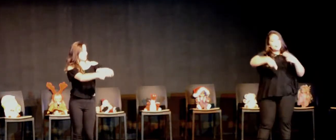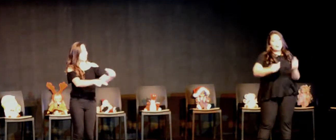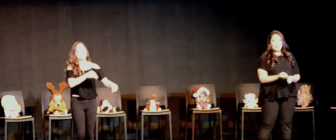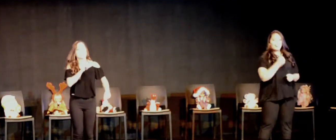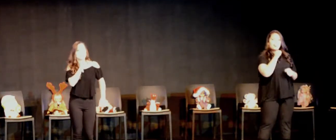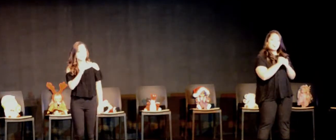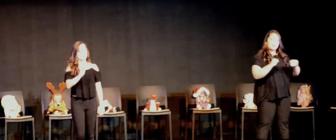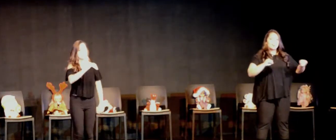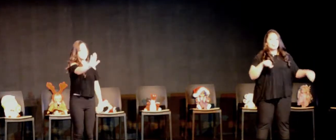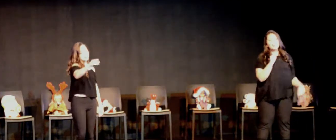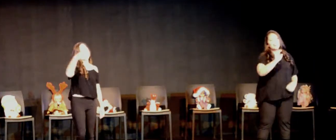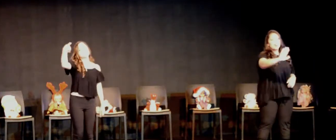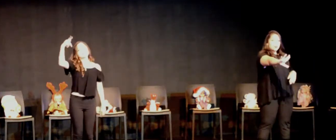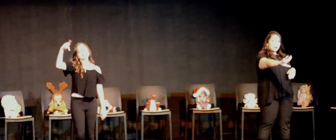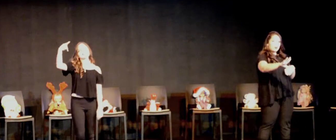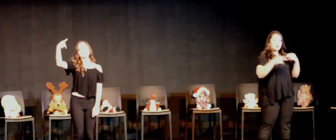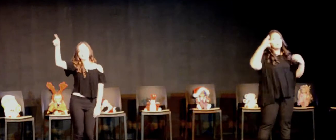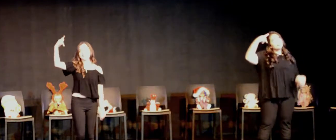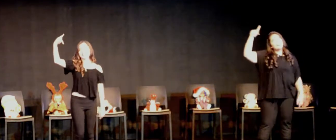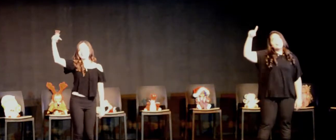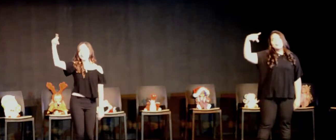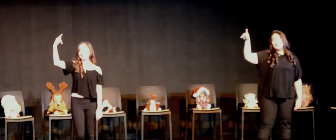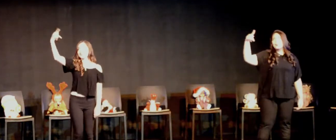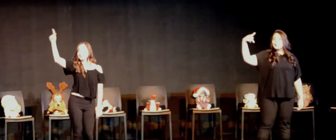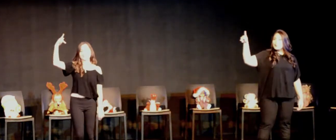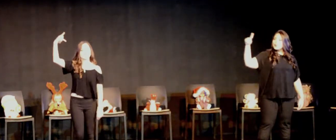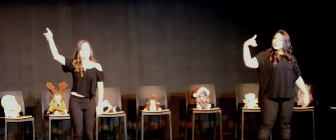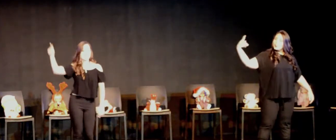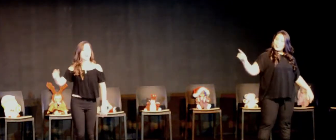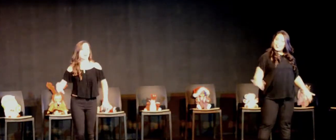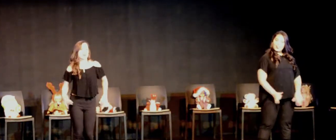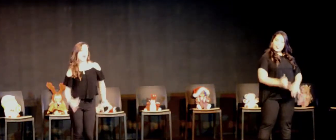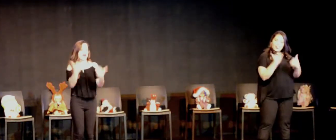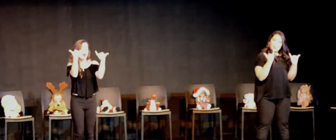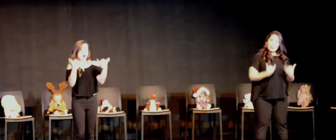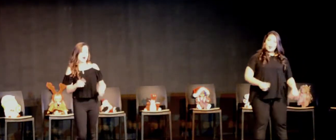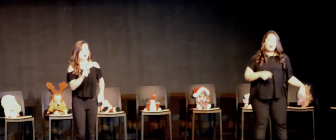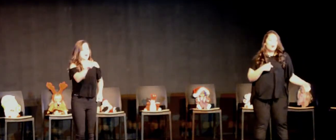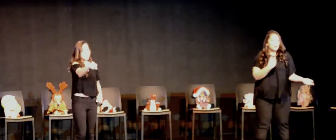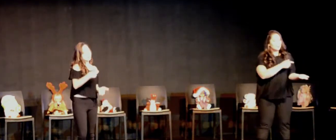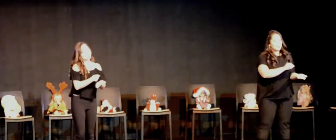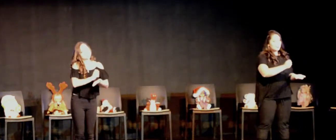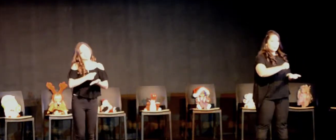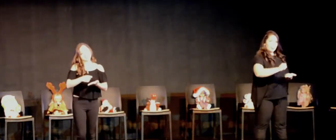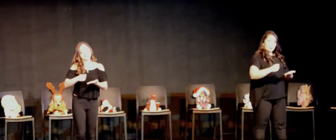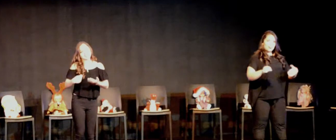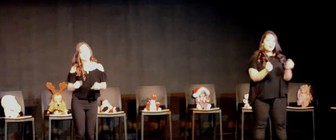Ni de tu filosofía Hoy te escribo